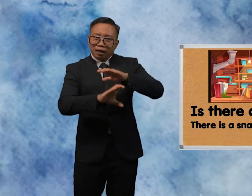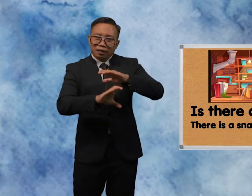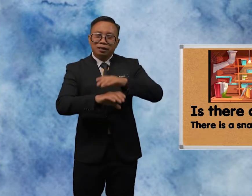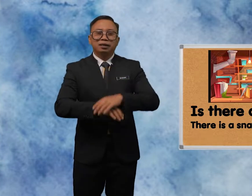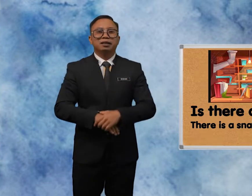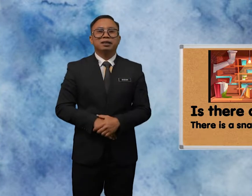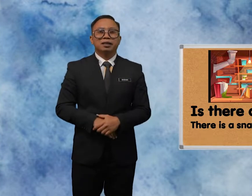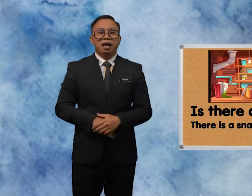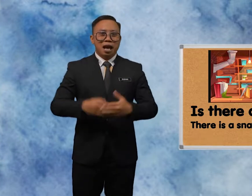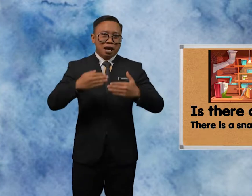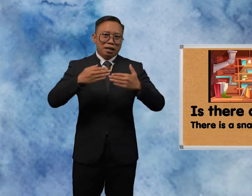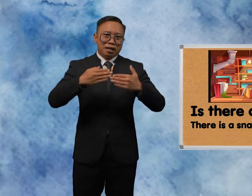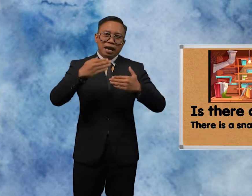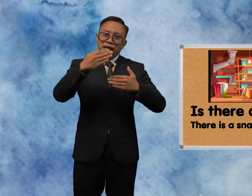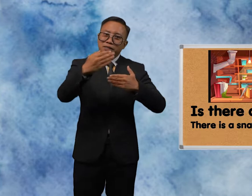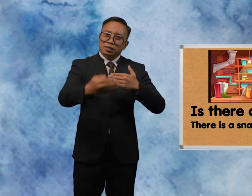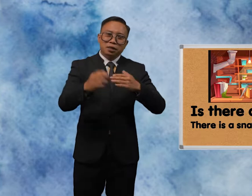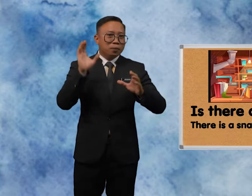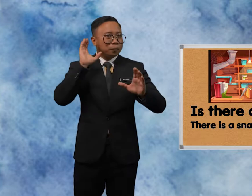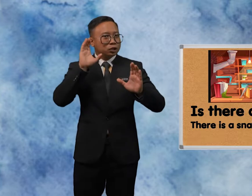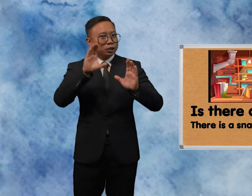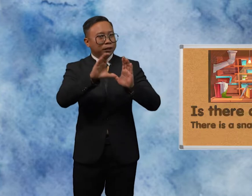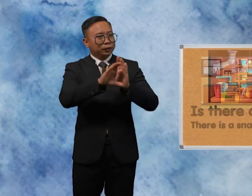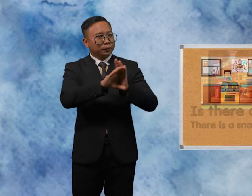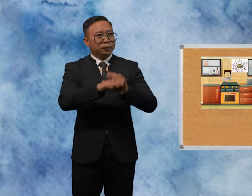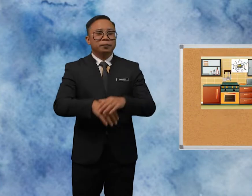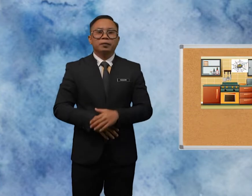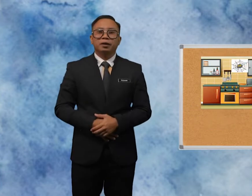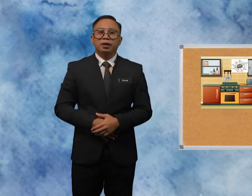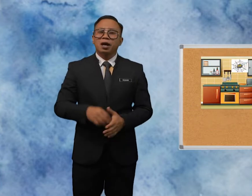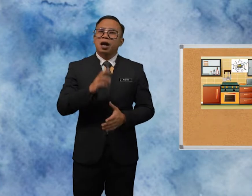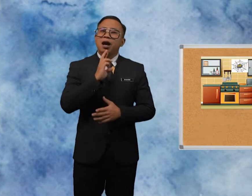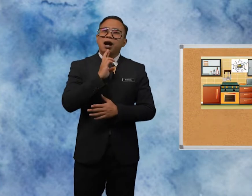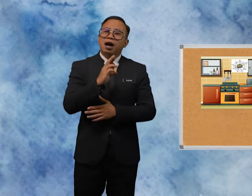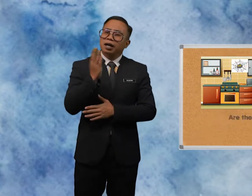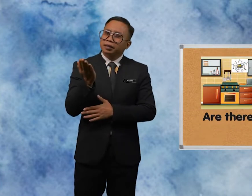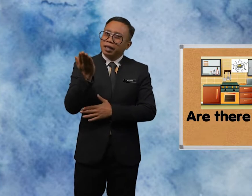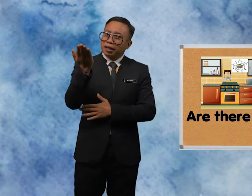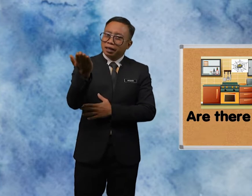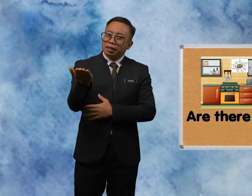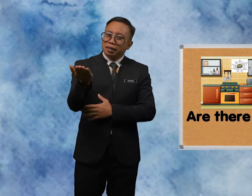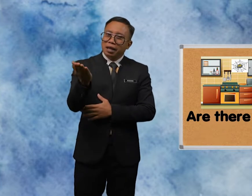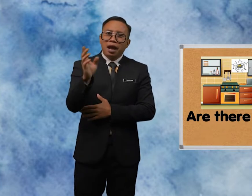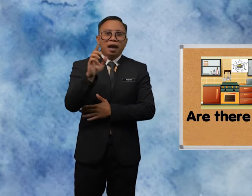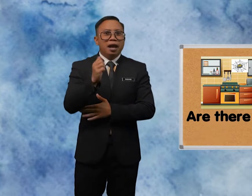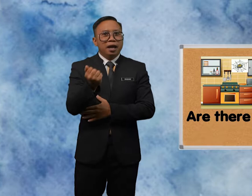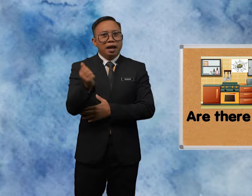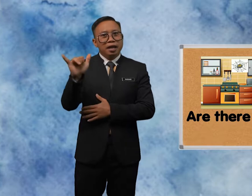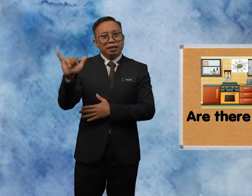Next Picture Are There Any